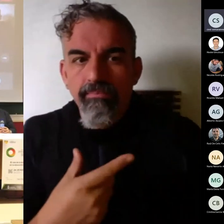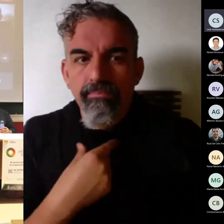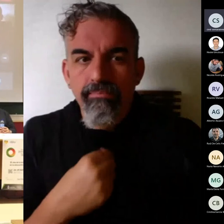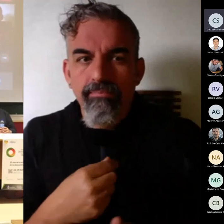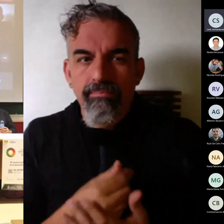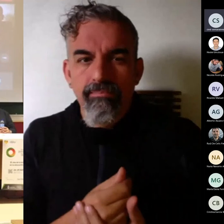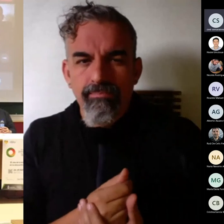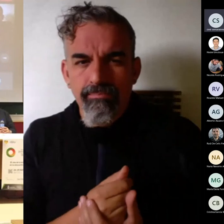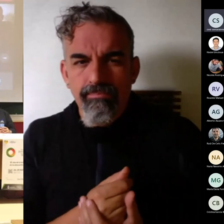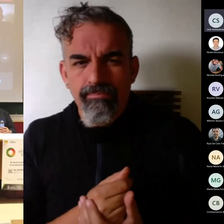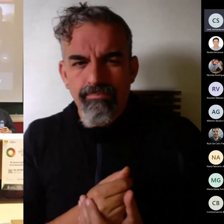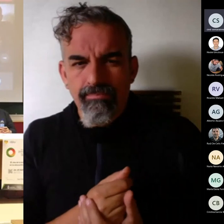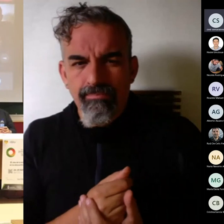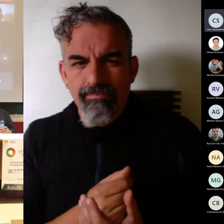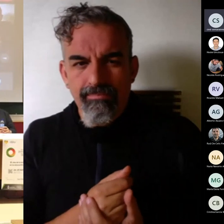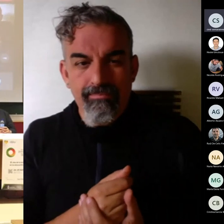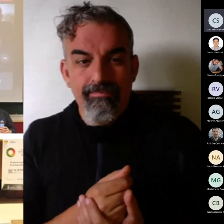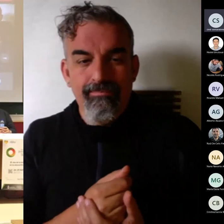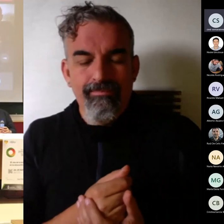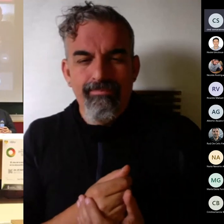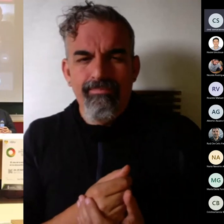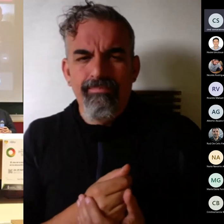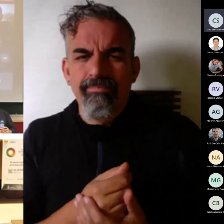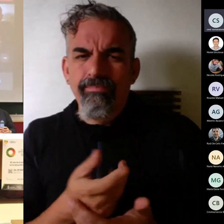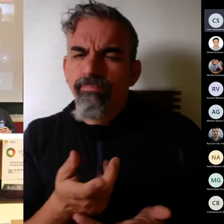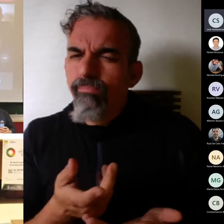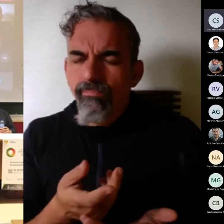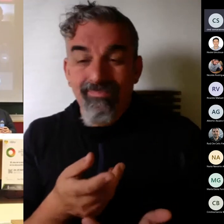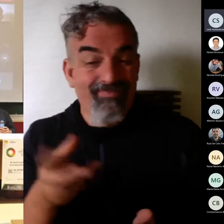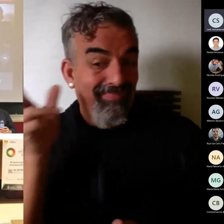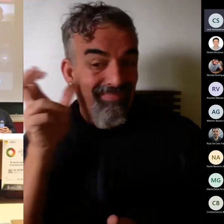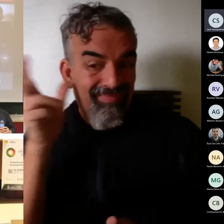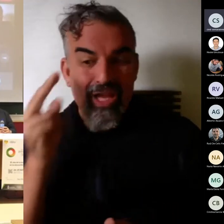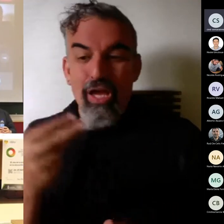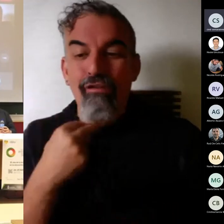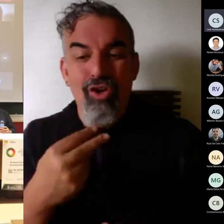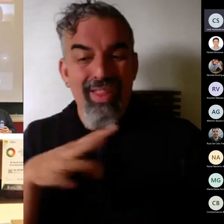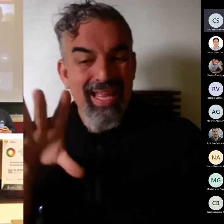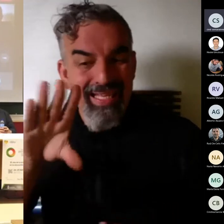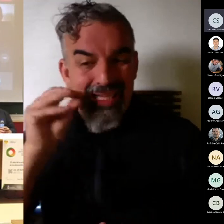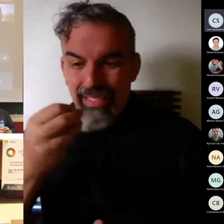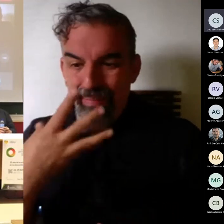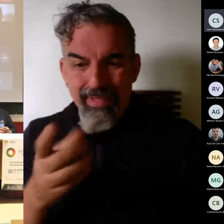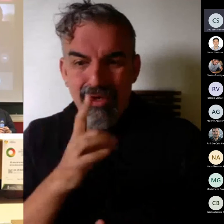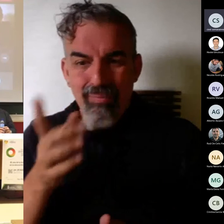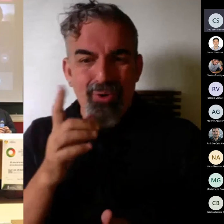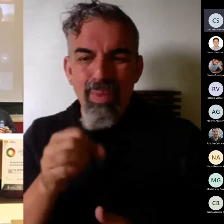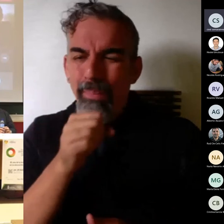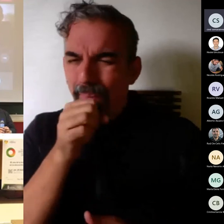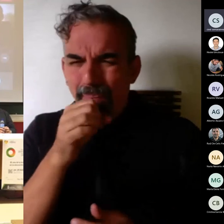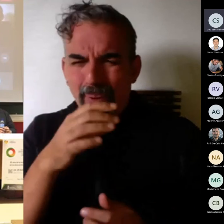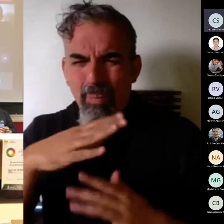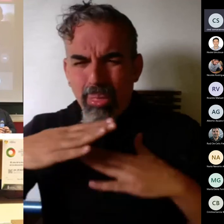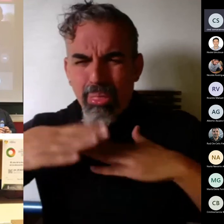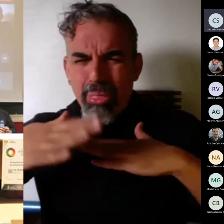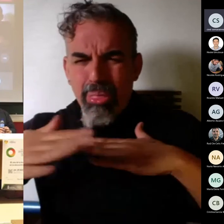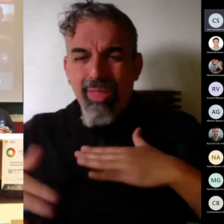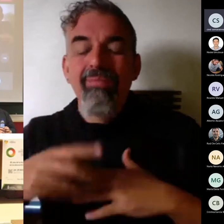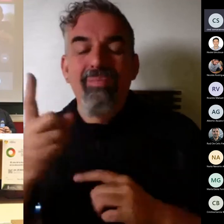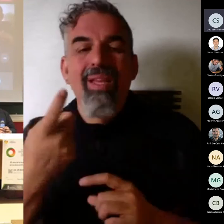contar un minuto y ahora tengo una pregunta ¿no? De cambiar un poco esta normativa